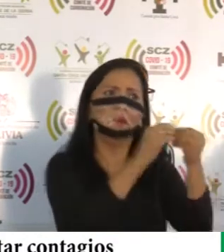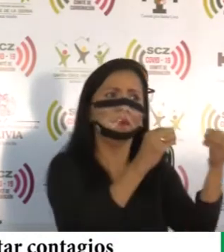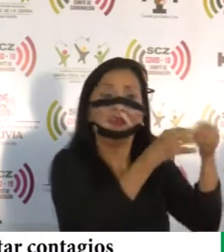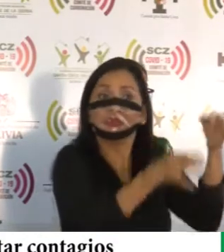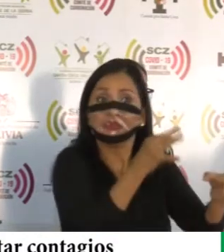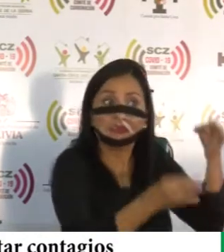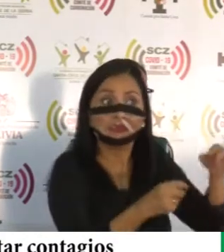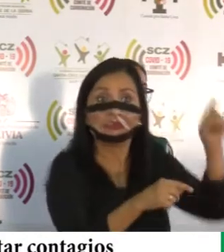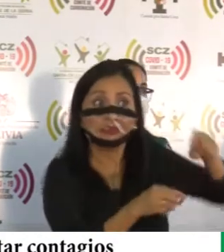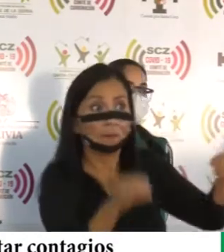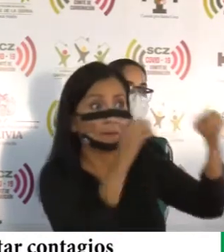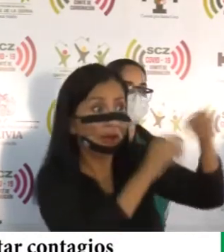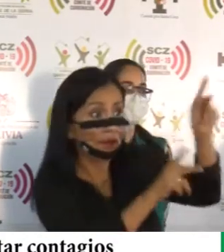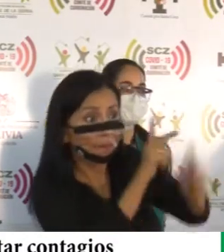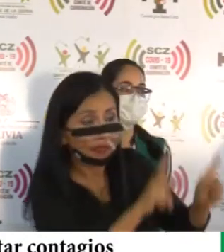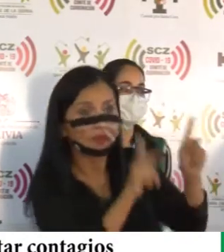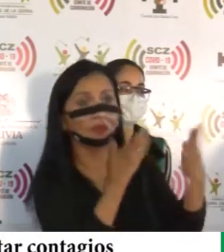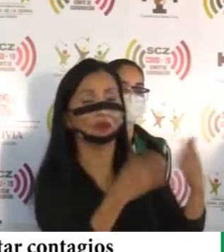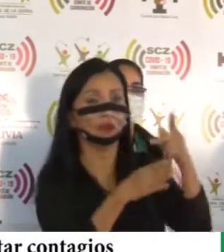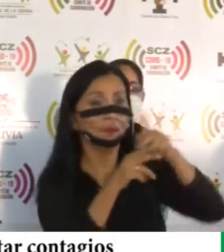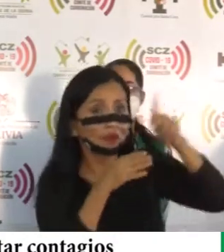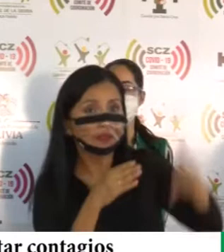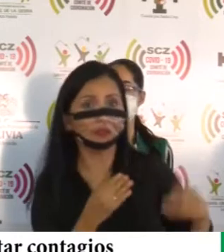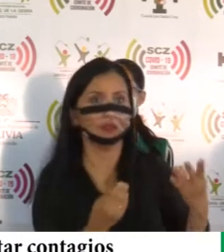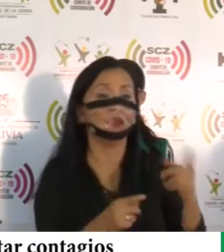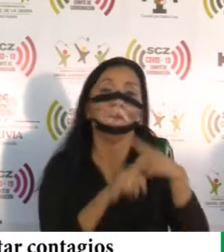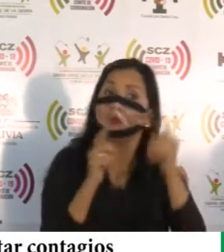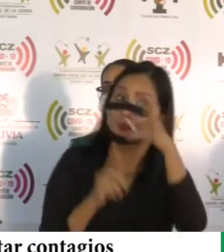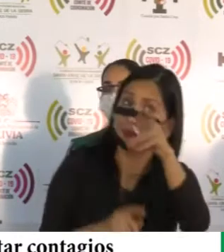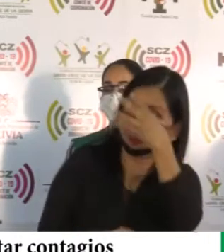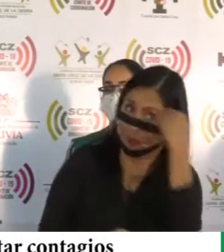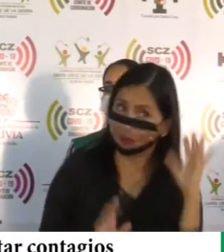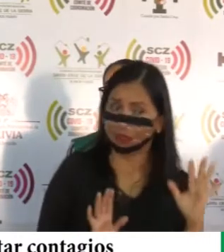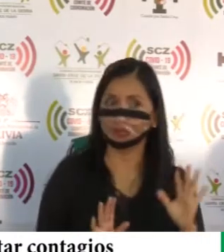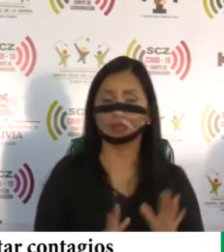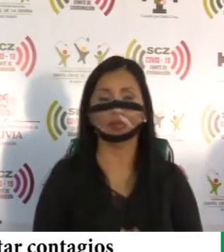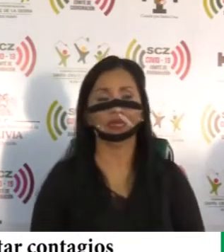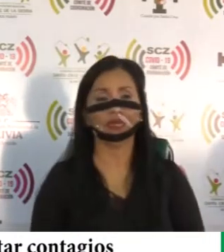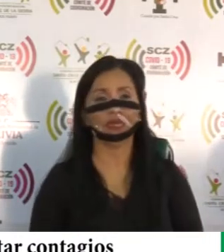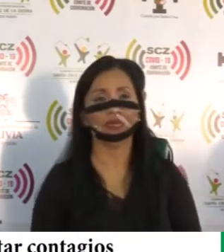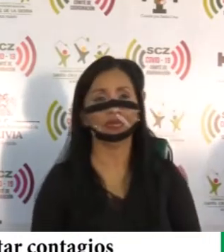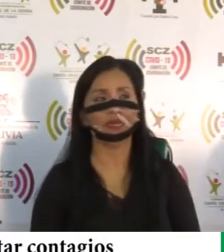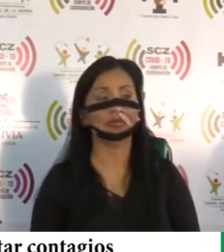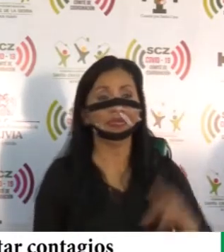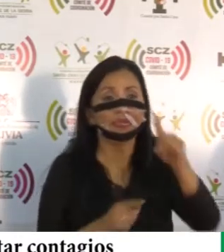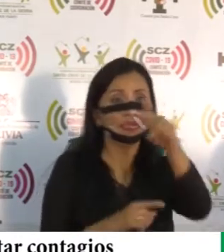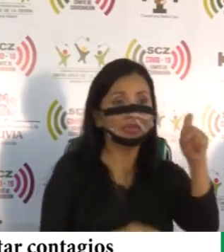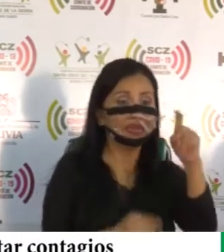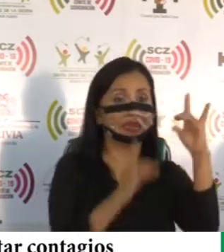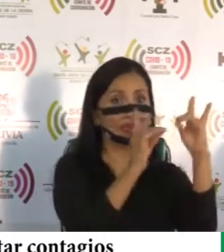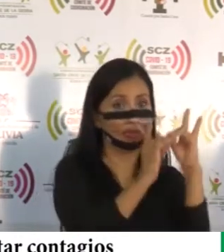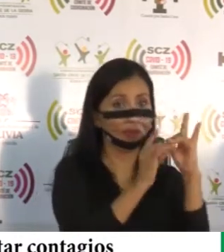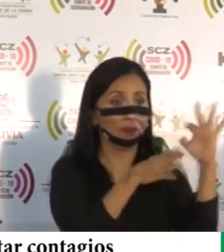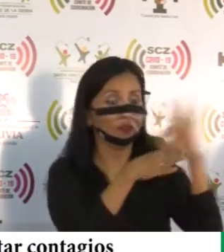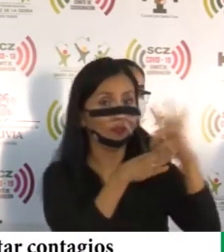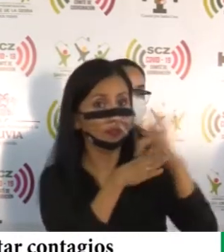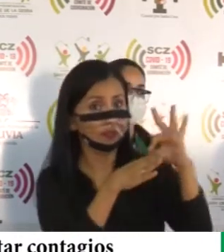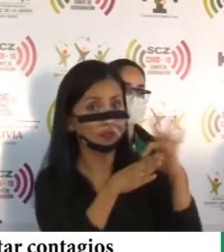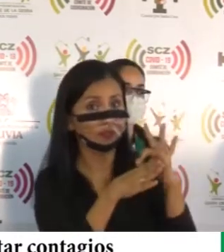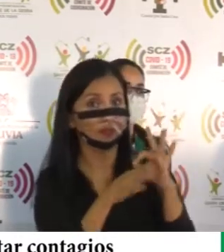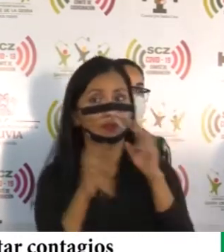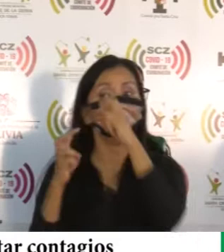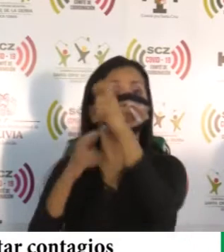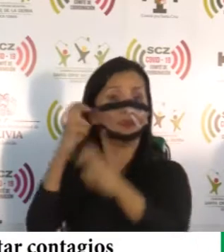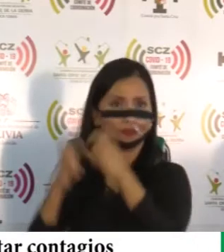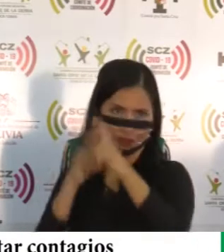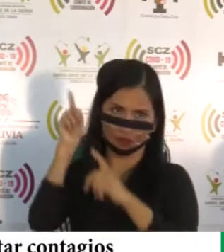en la medida en que tengamos más personal. Pero no nos olvidemos de algo. 100 camas funcionando ahorita en el